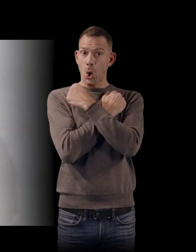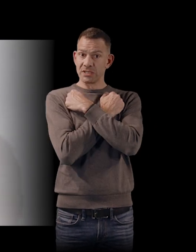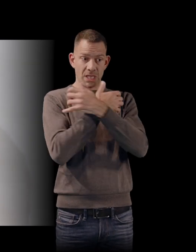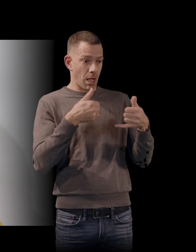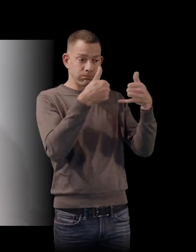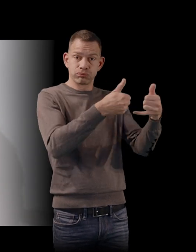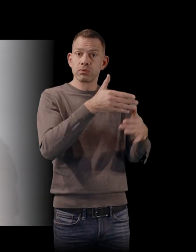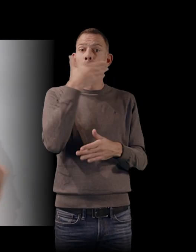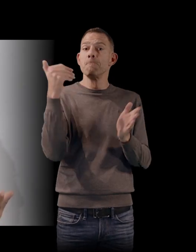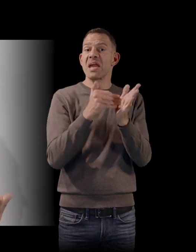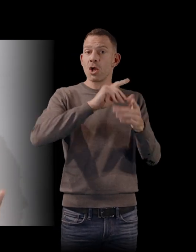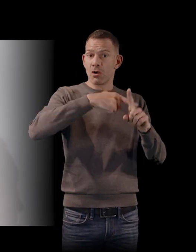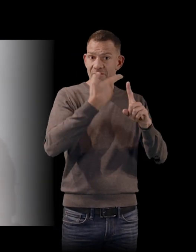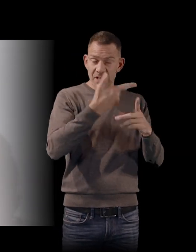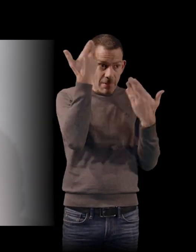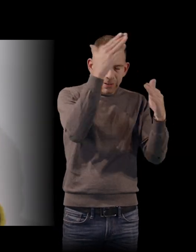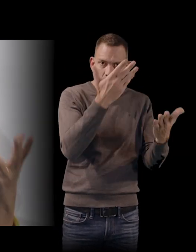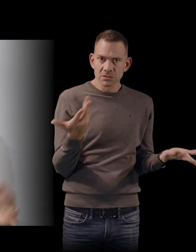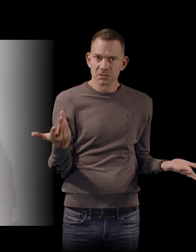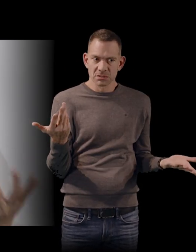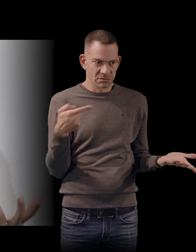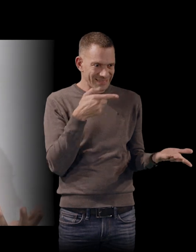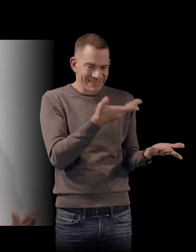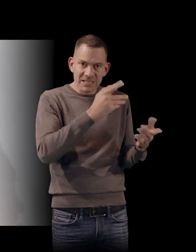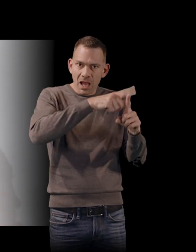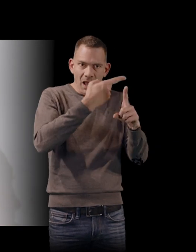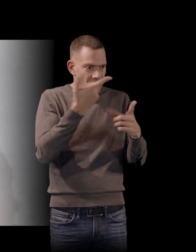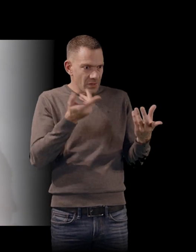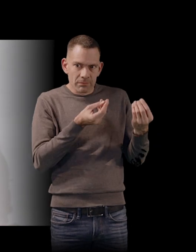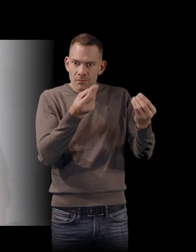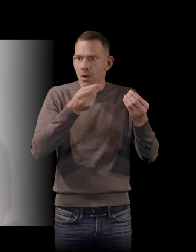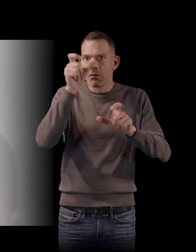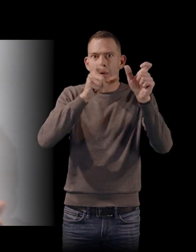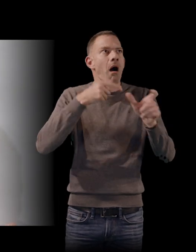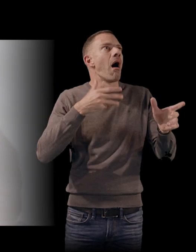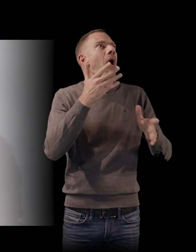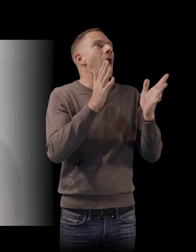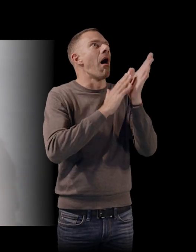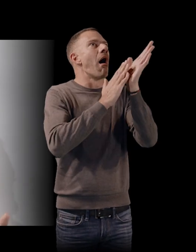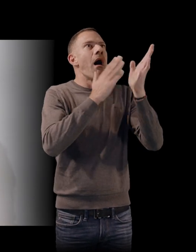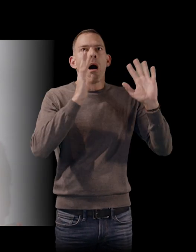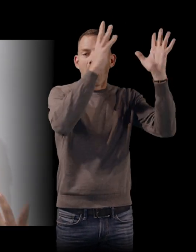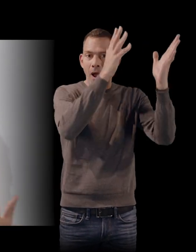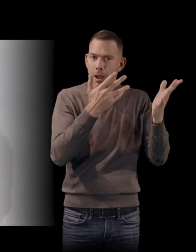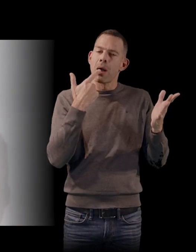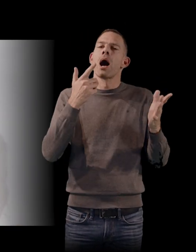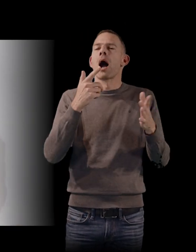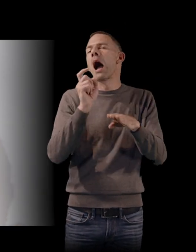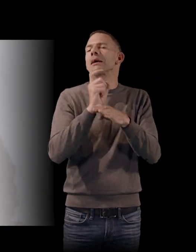Pourquoi est-ce que ce film a cristallisé comme ça l'enthousiasme, en tout cas d'une partie de la critique, pas toute, parce qu'il y a une partie qui a été très